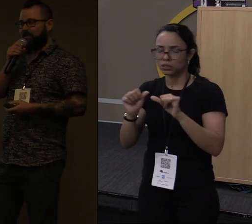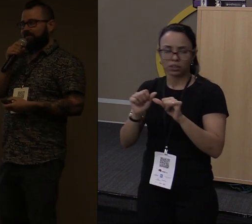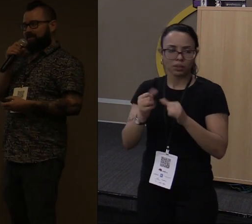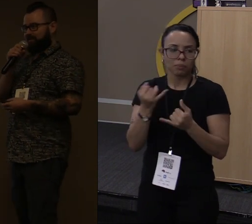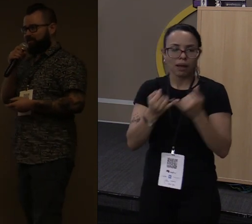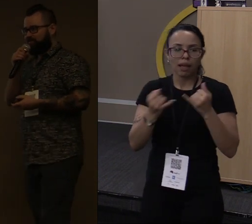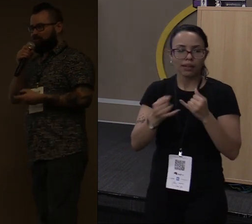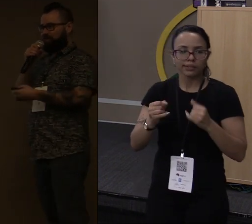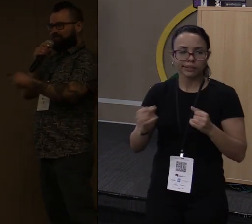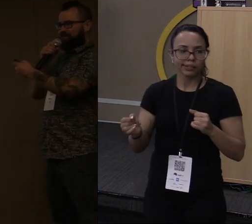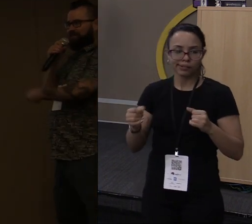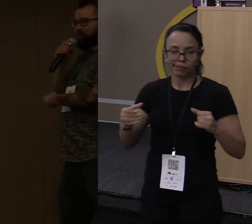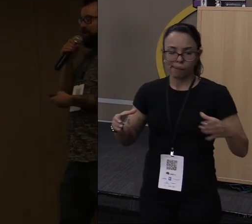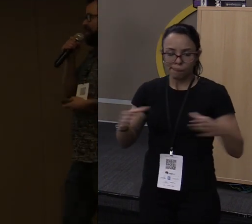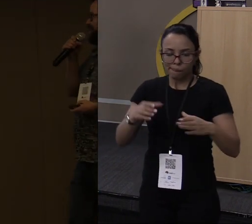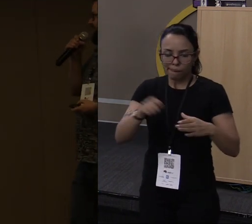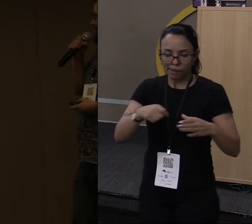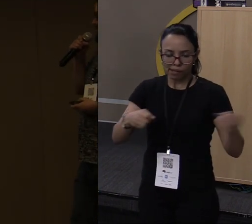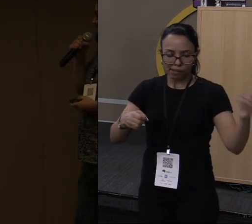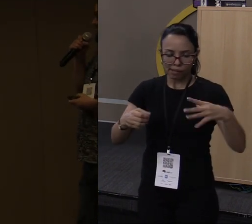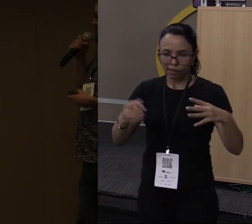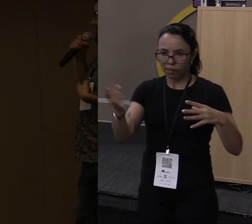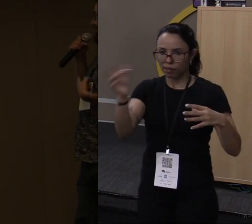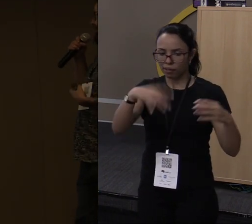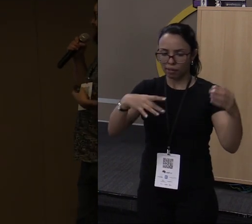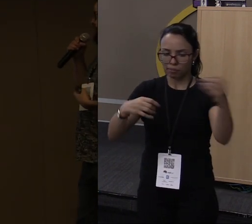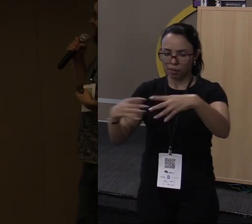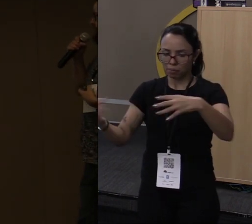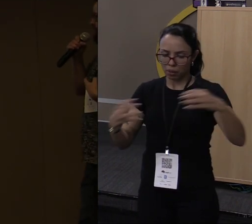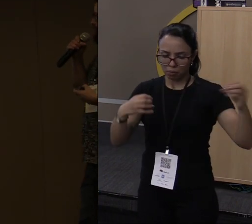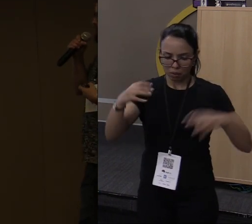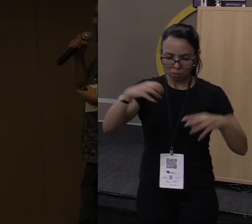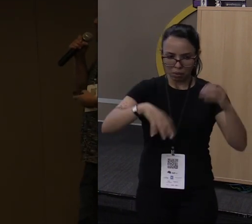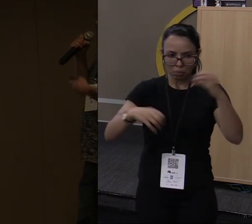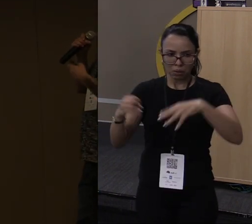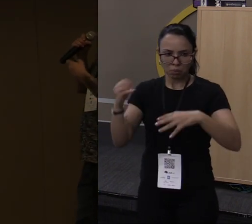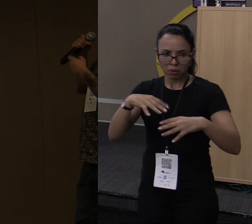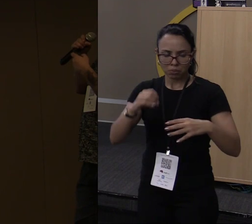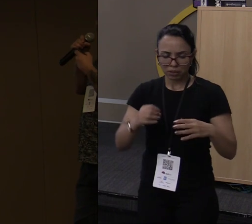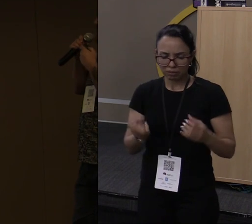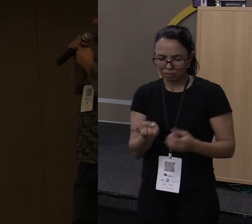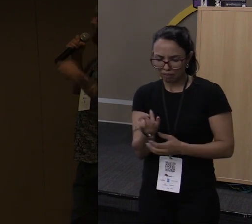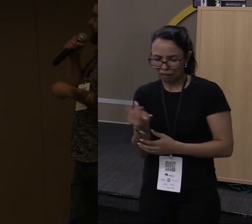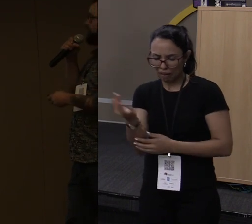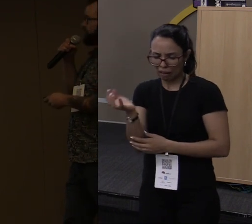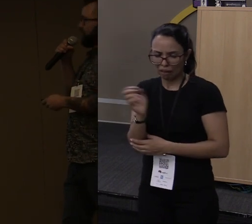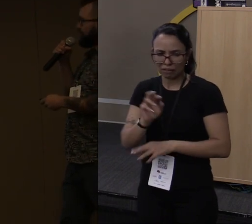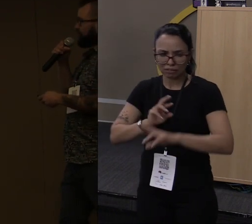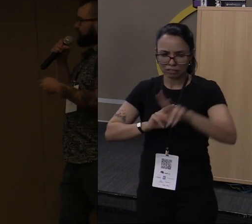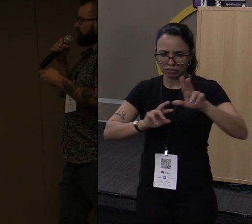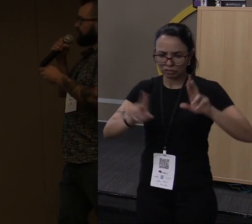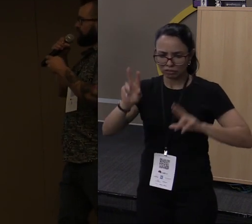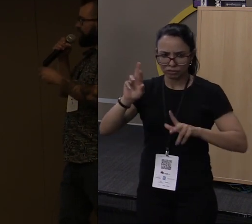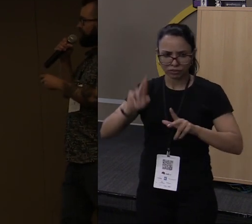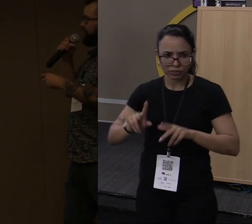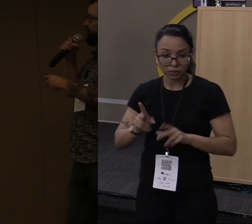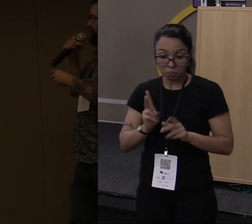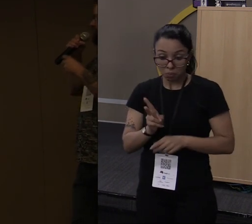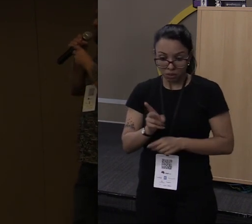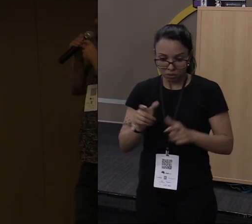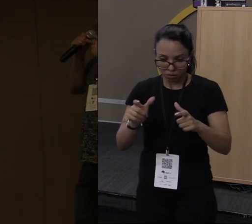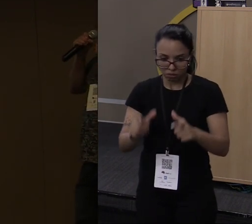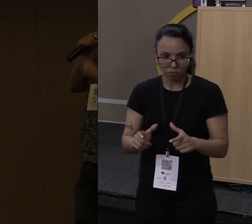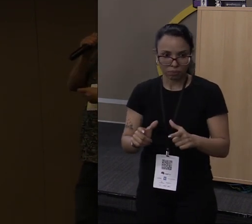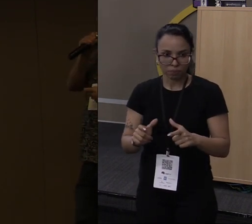tempero na mesma sopa. Então a ideia de Rust principal é essa, fazer com que os donos de cada